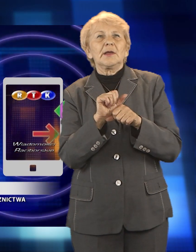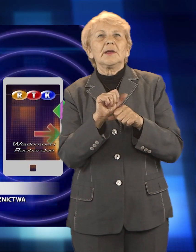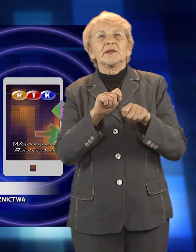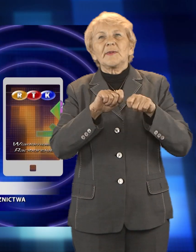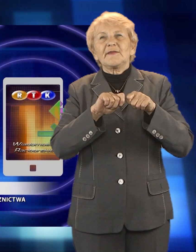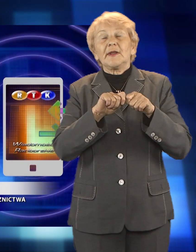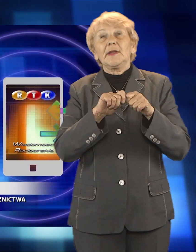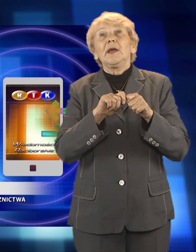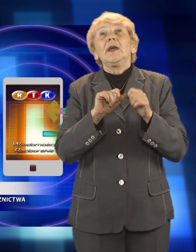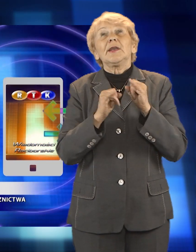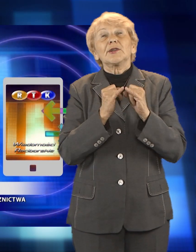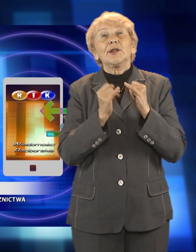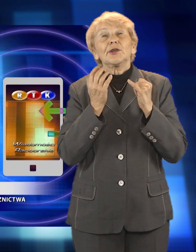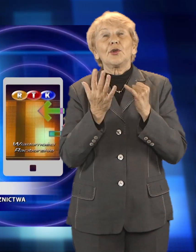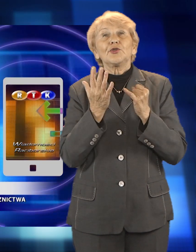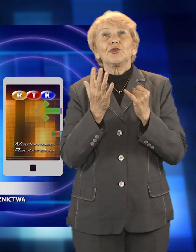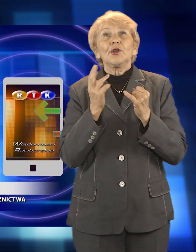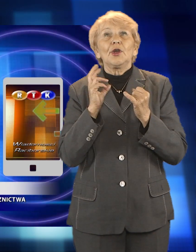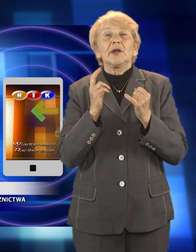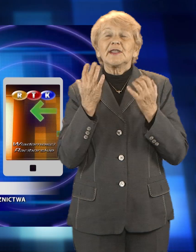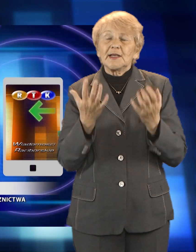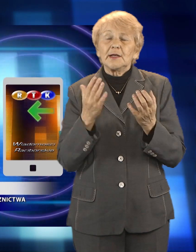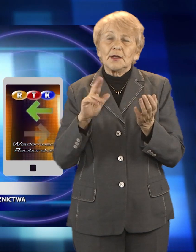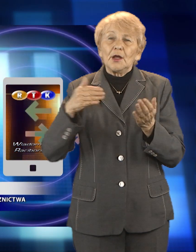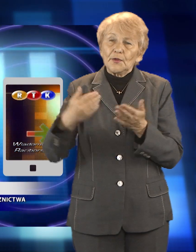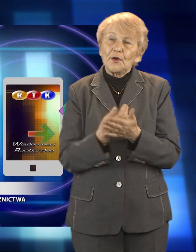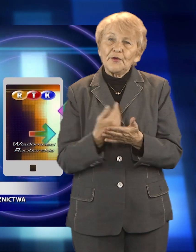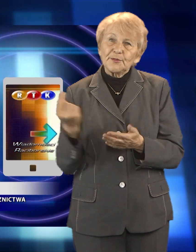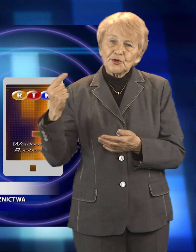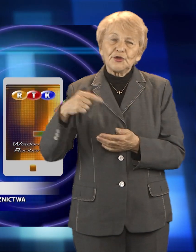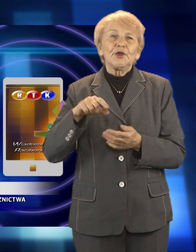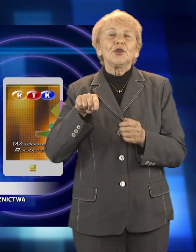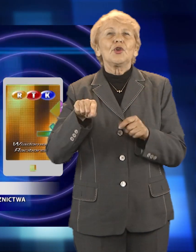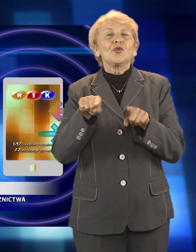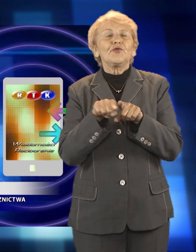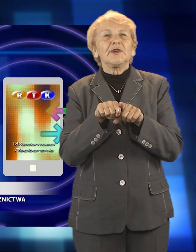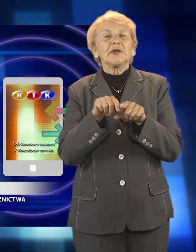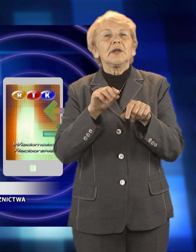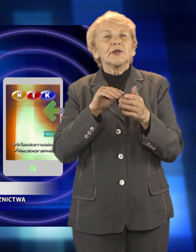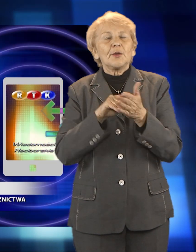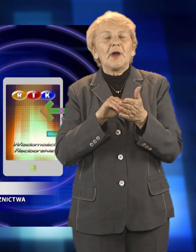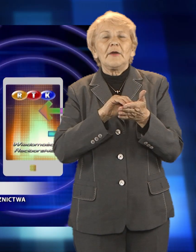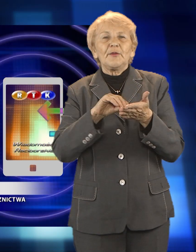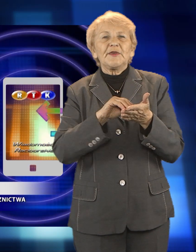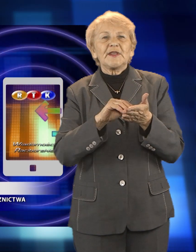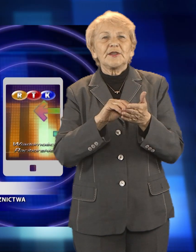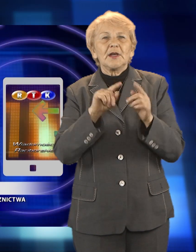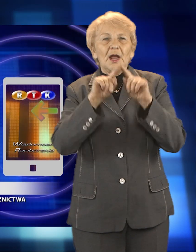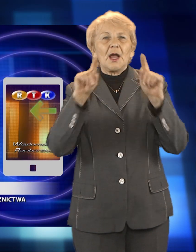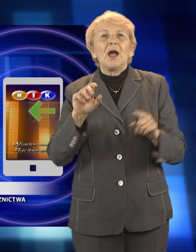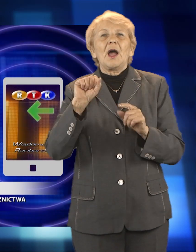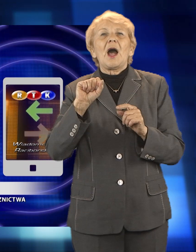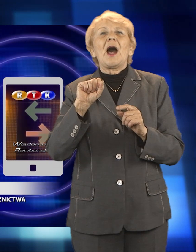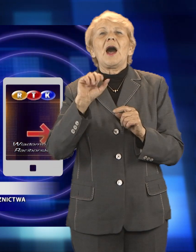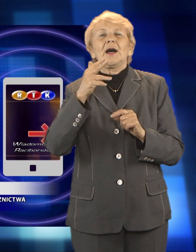wstępna ankieta z danym dawcą. Dysponujemy i rękawiczkami, i maseczkami. Oprócz